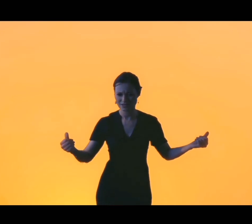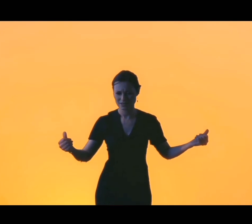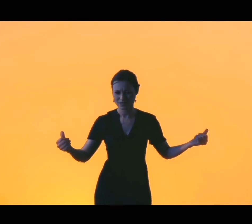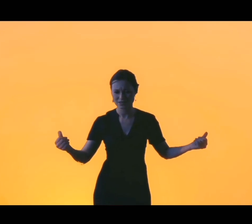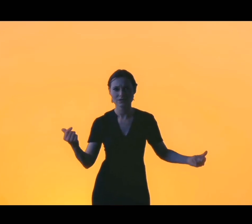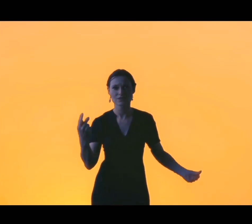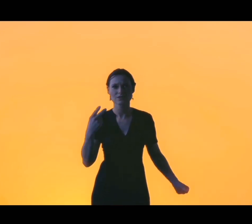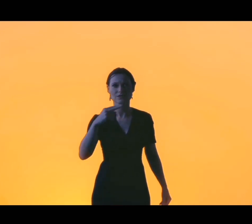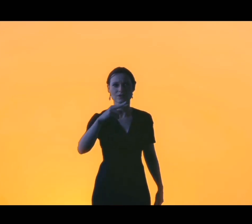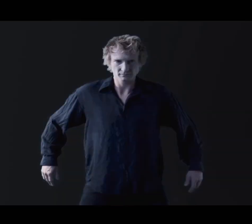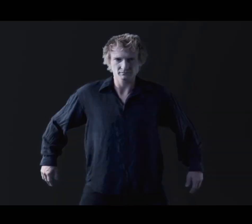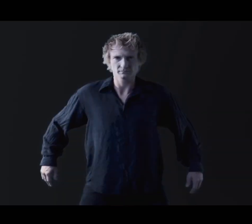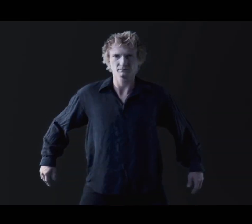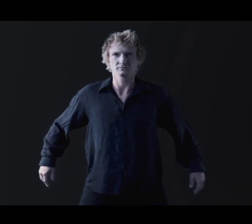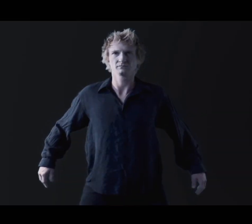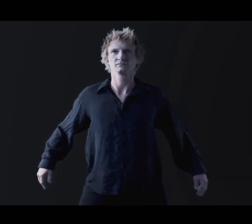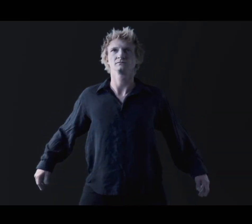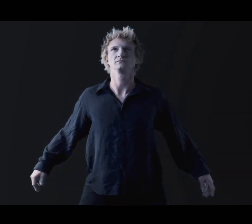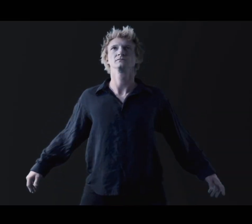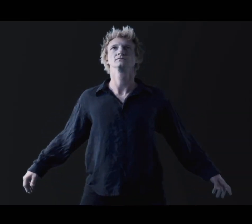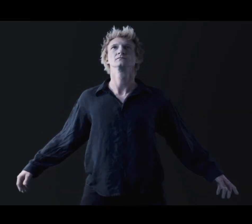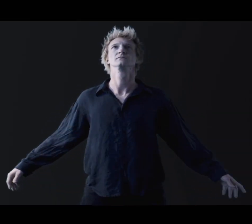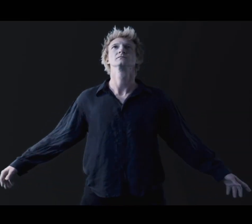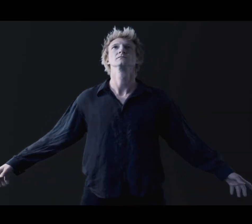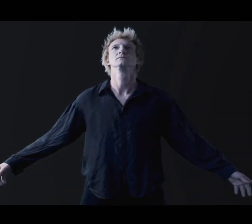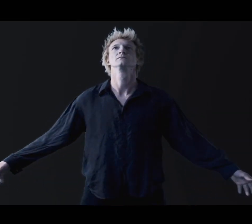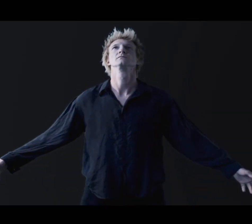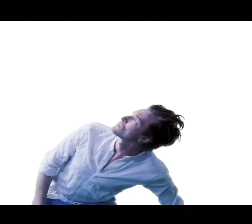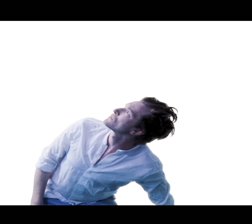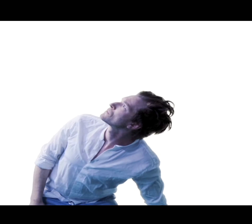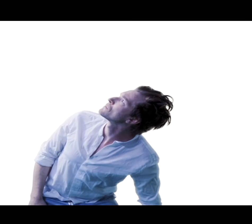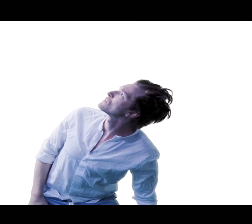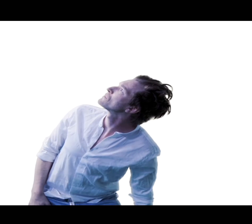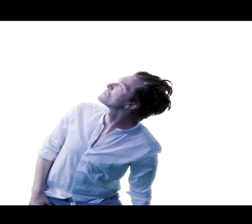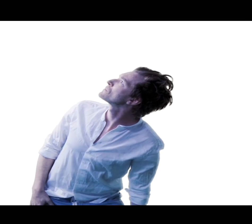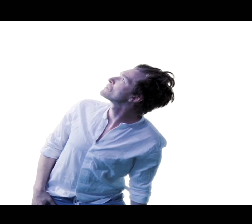Quand j'ai vu dans tes yeux Une lumière éternelle